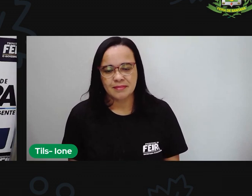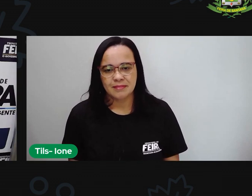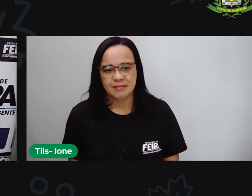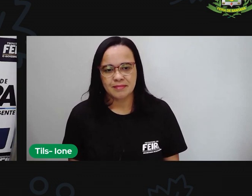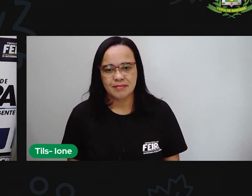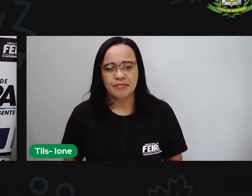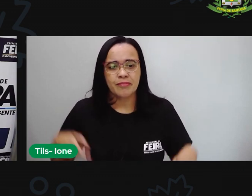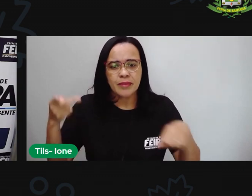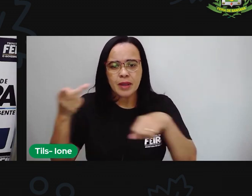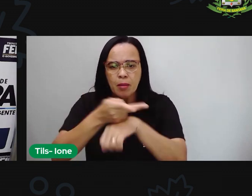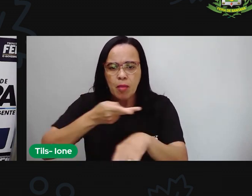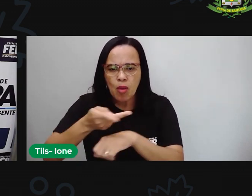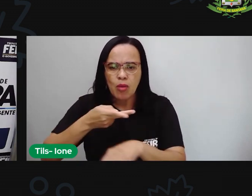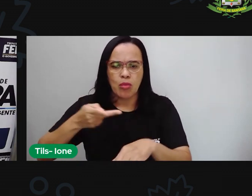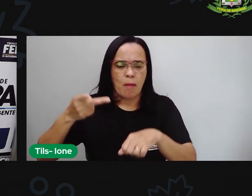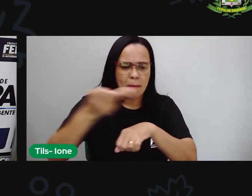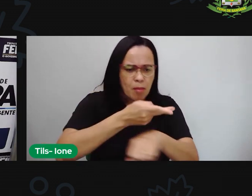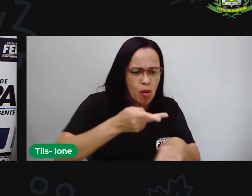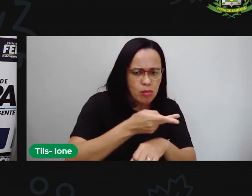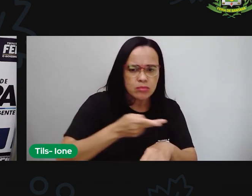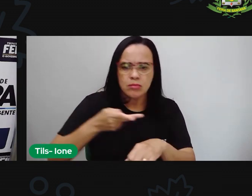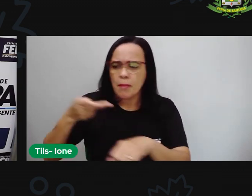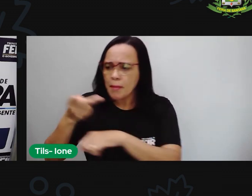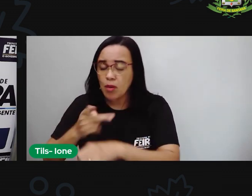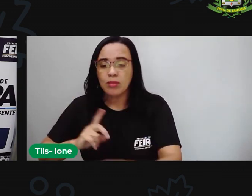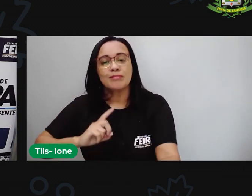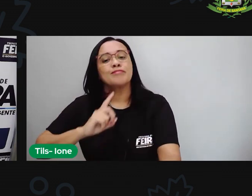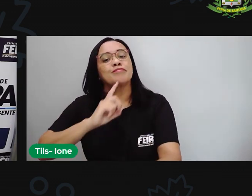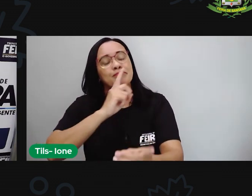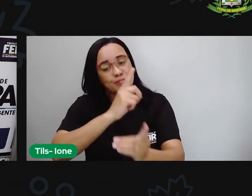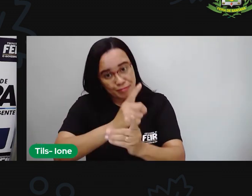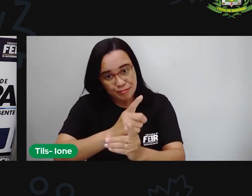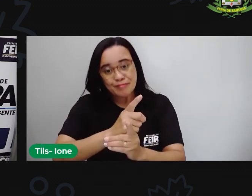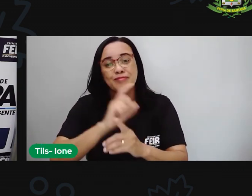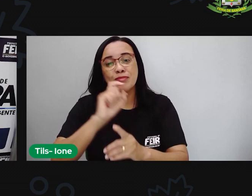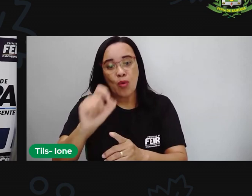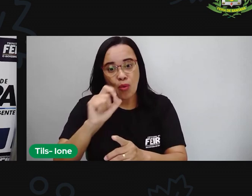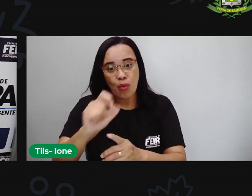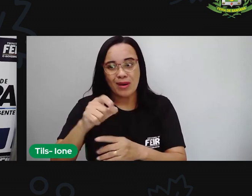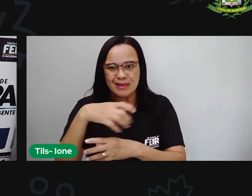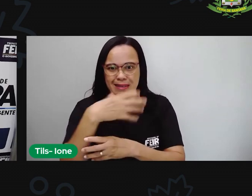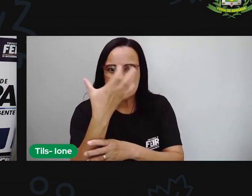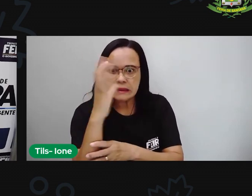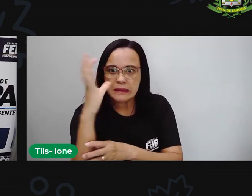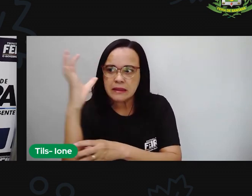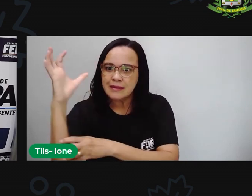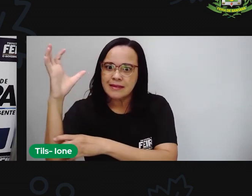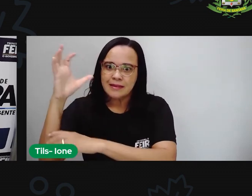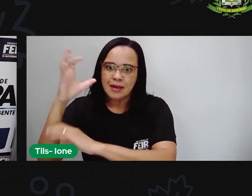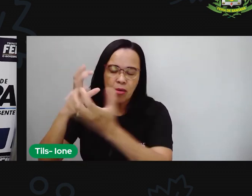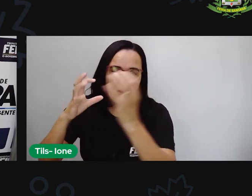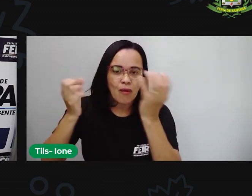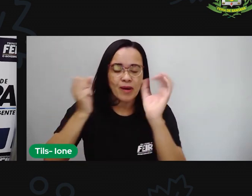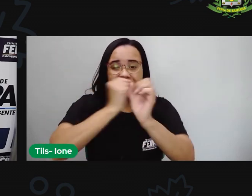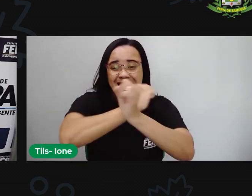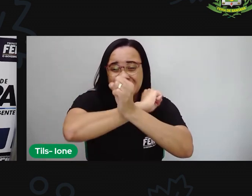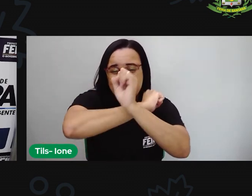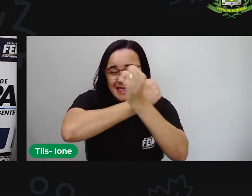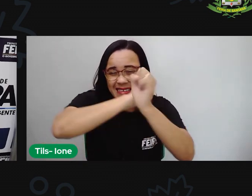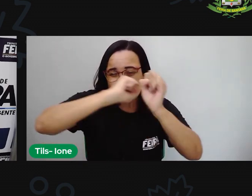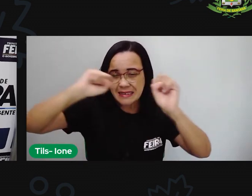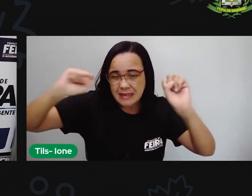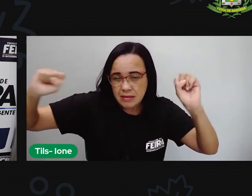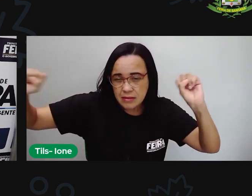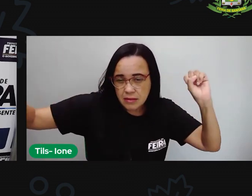Procurou tanto que acabou achando uma floresta muito, muito grande. Para